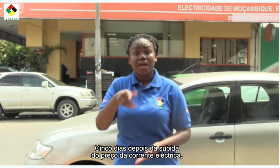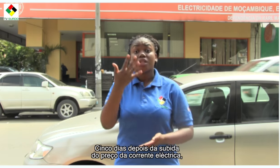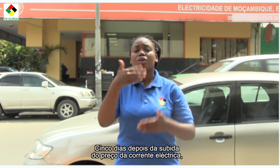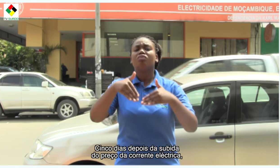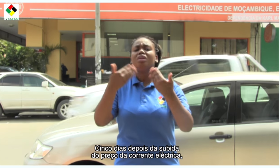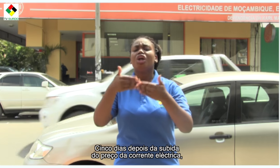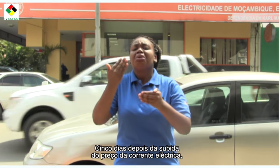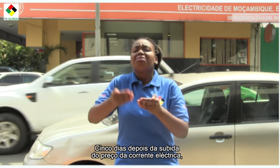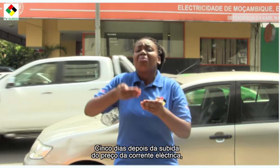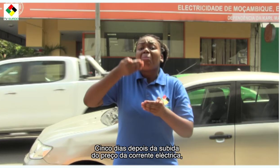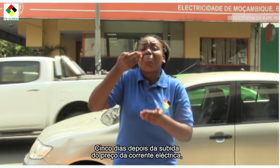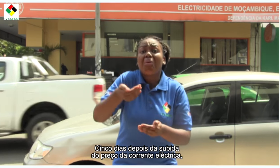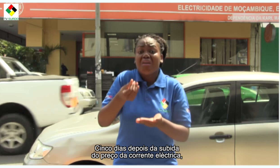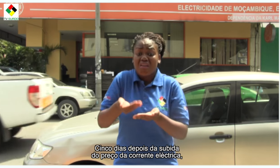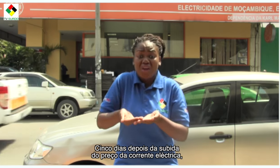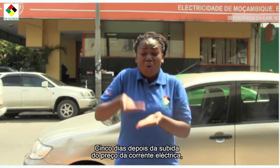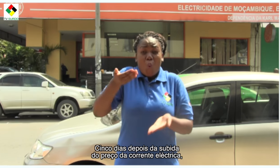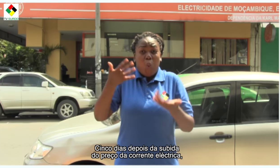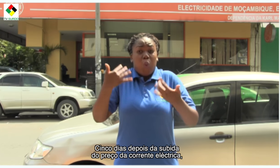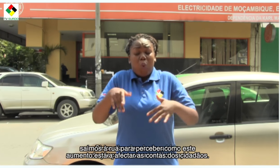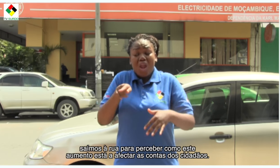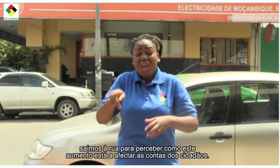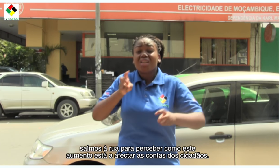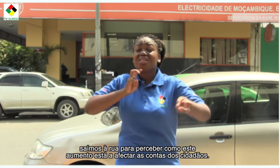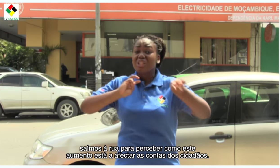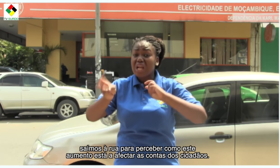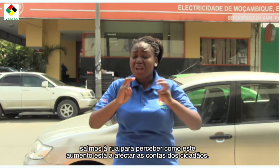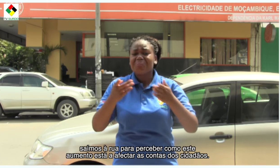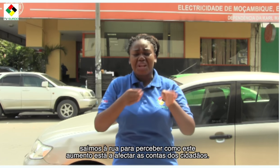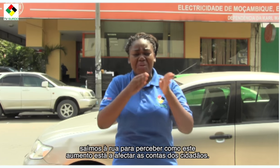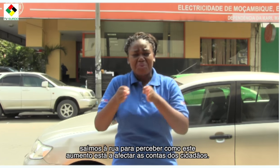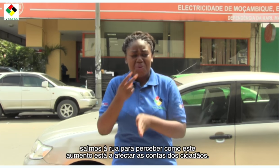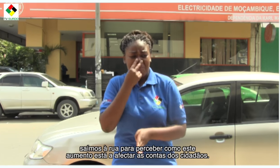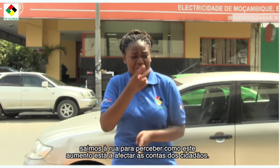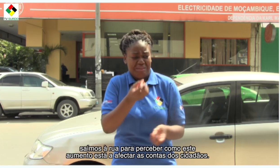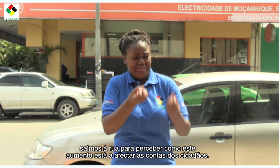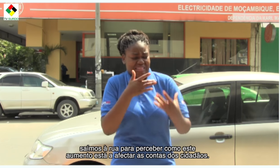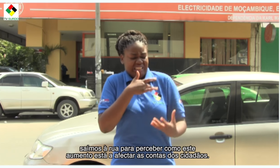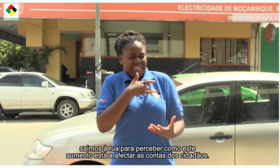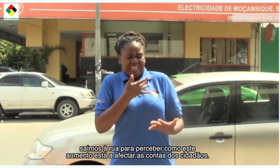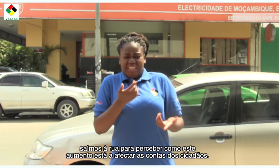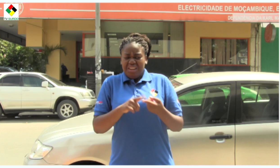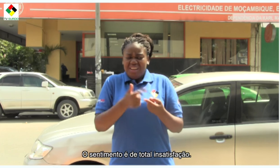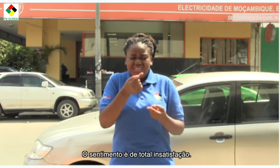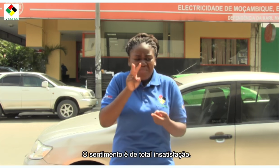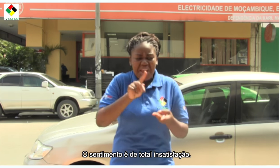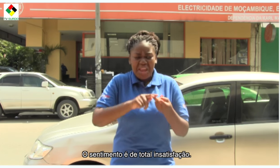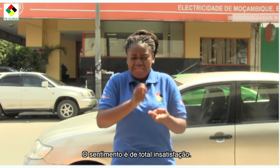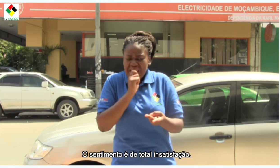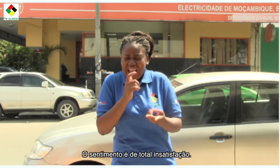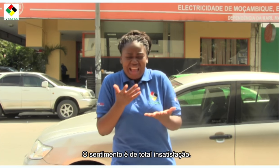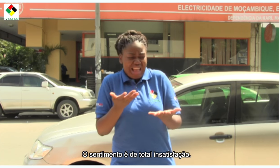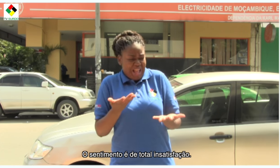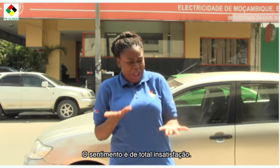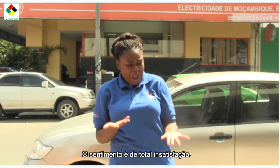Cinco dias depois da subida do preço da corrente elétrica, saímos à rua para perceber como este aumento está a afetar as contas dos